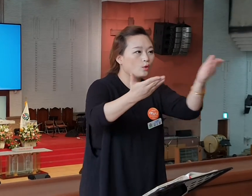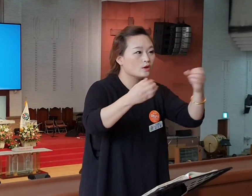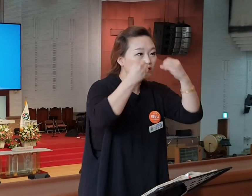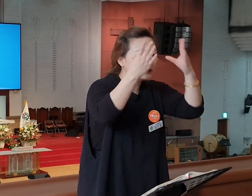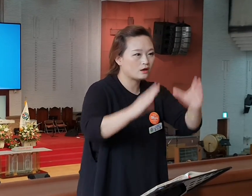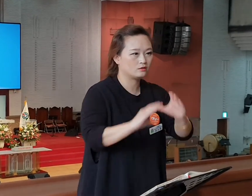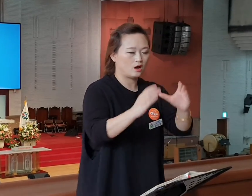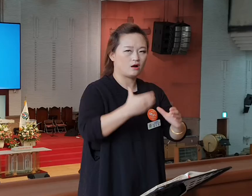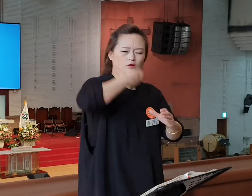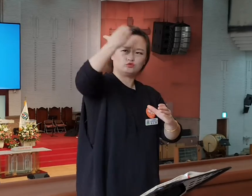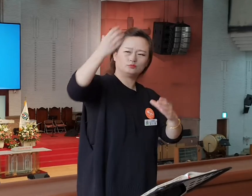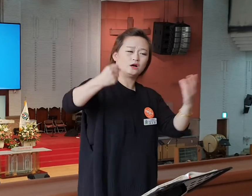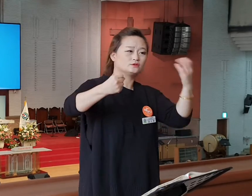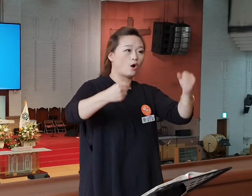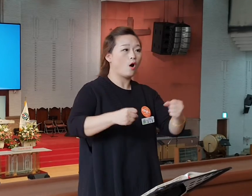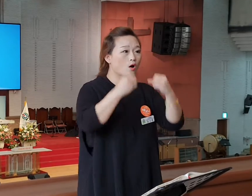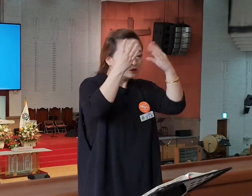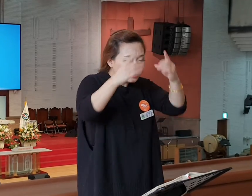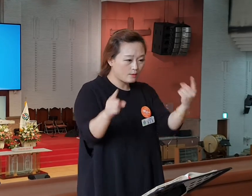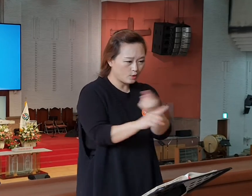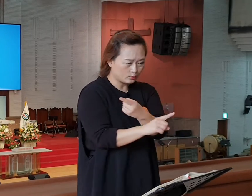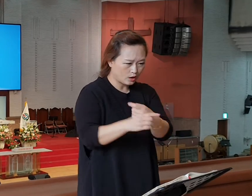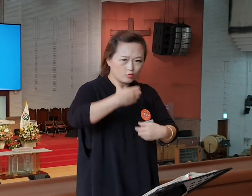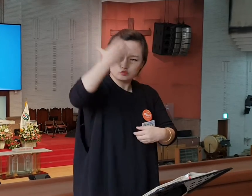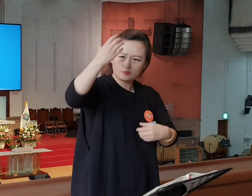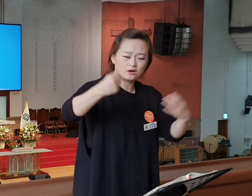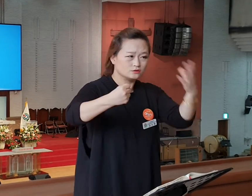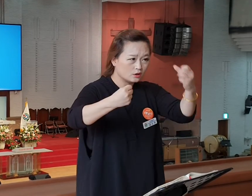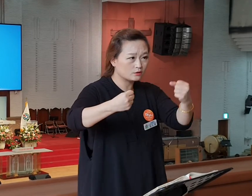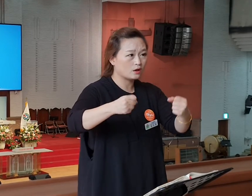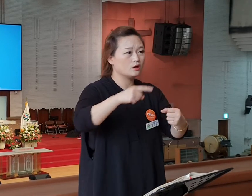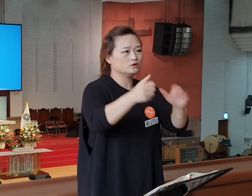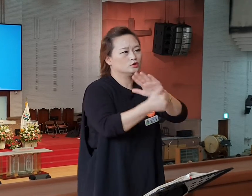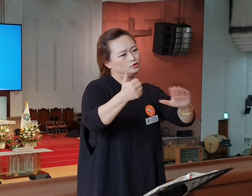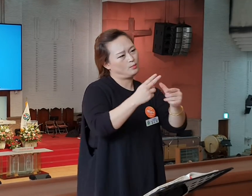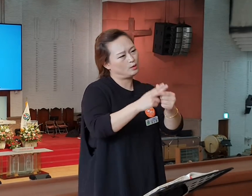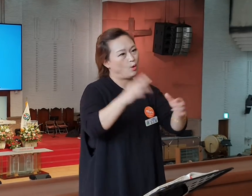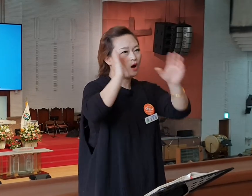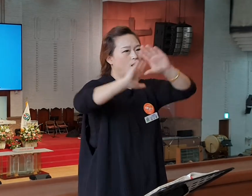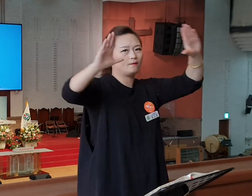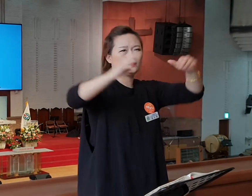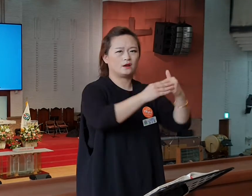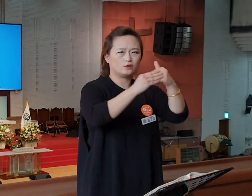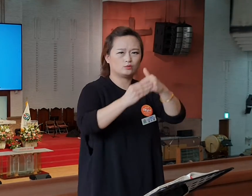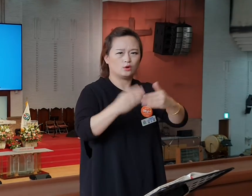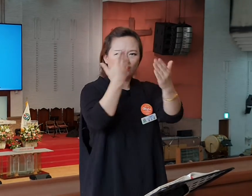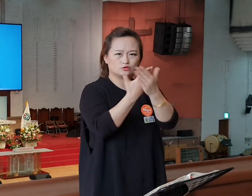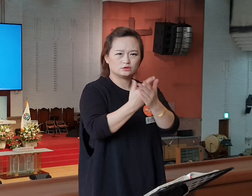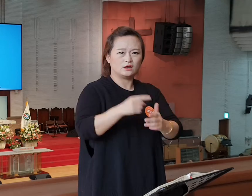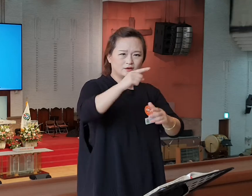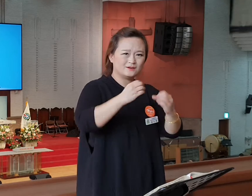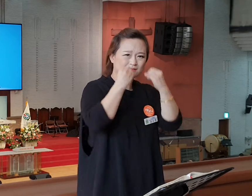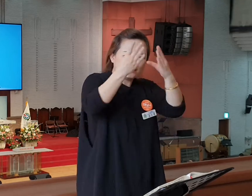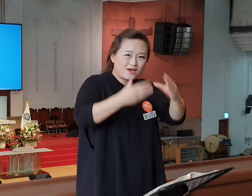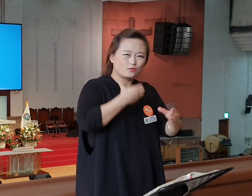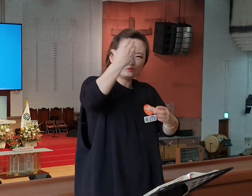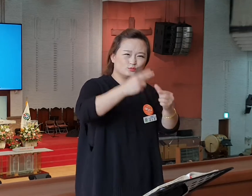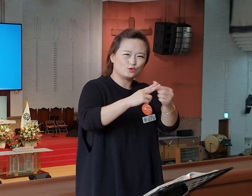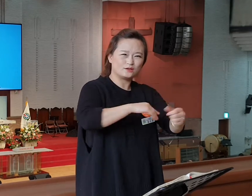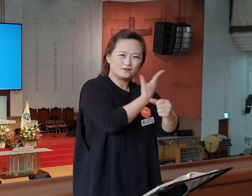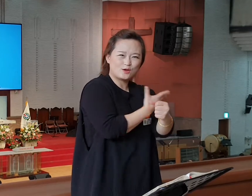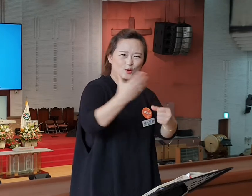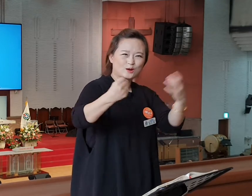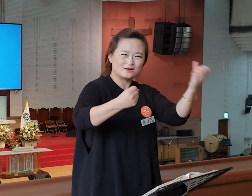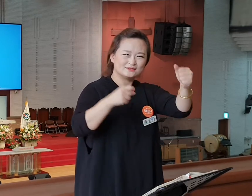나라를 꿈꾸라고, 새 변화를 꿈꾸라고 그 소망과 그리고 하늘에 인도하신 그것 가운데 새 꿈과 능력을 받으라고